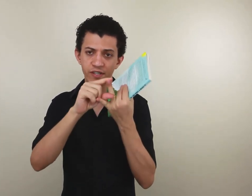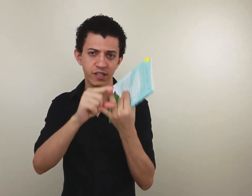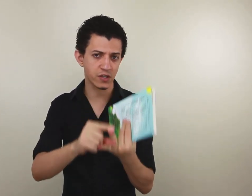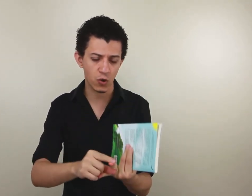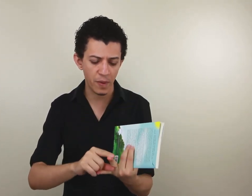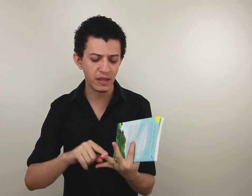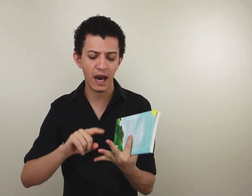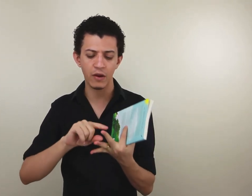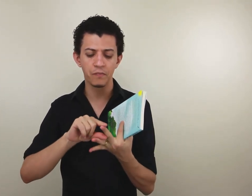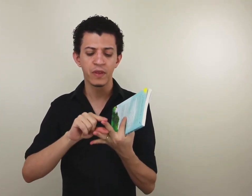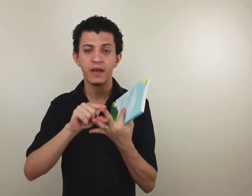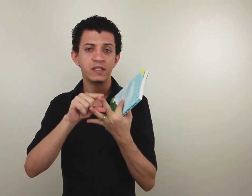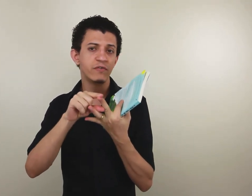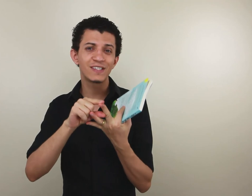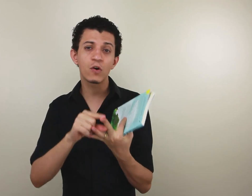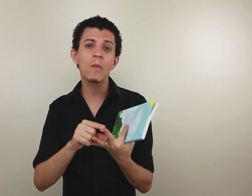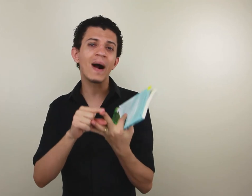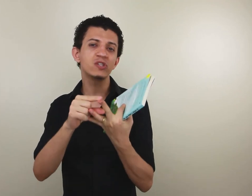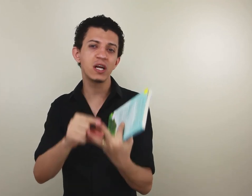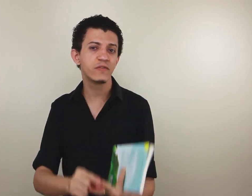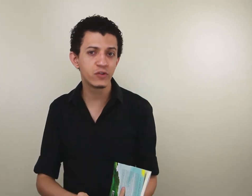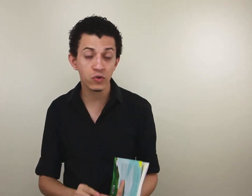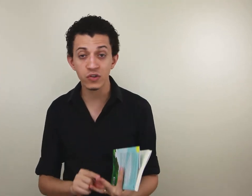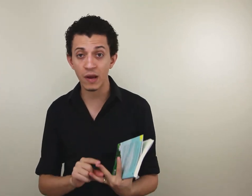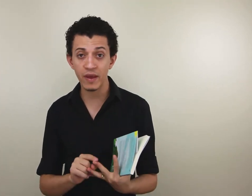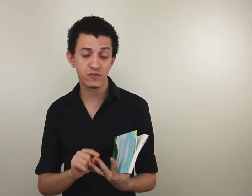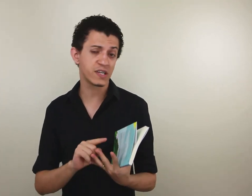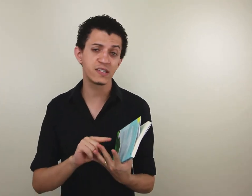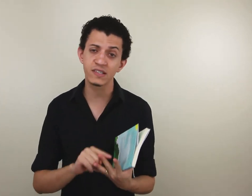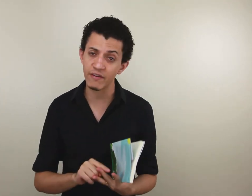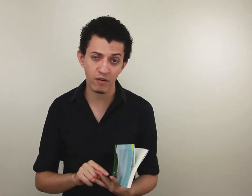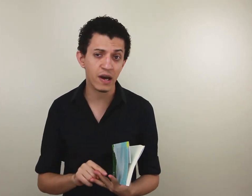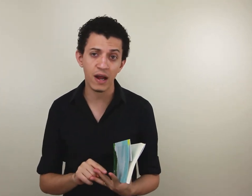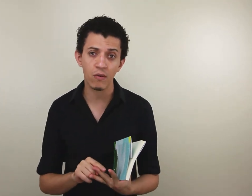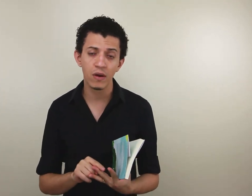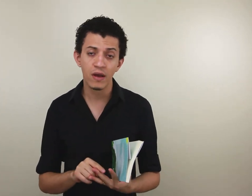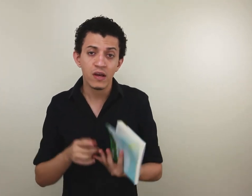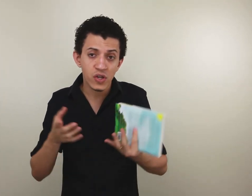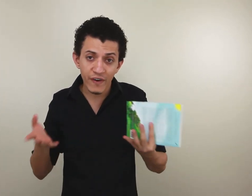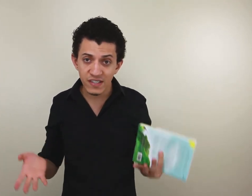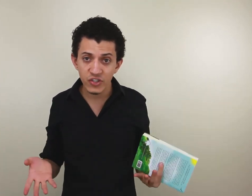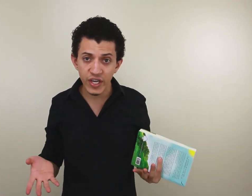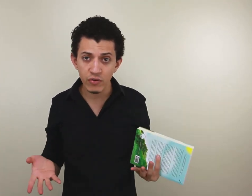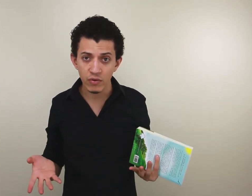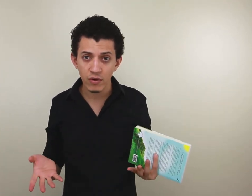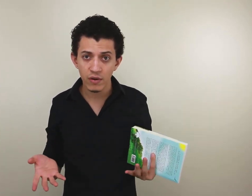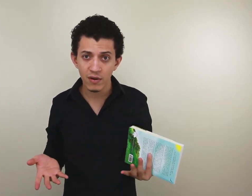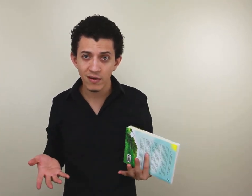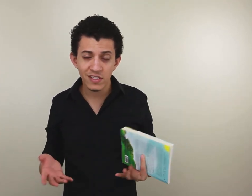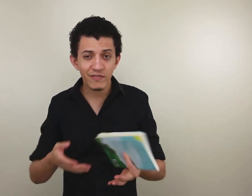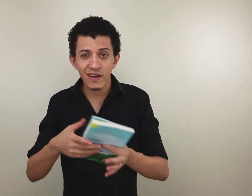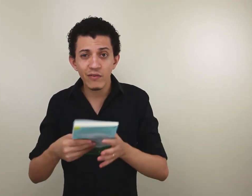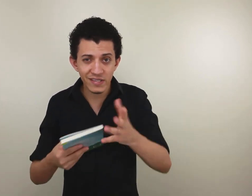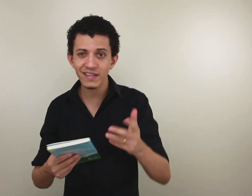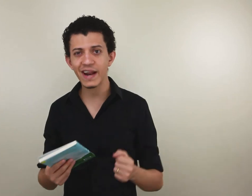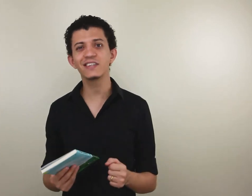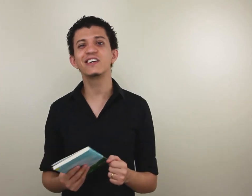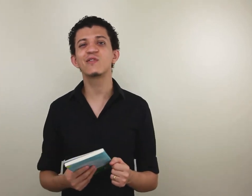se você deixar o seu comentário, se você compartilhar esse vídeo com seus amigos, se você se inscrever no canal. Só faz sentido se você interagir aqui